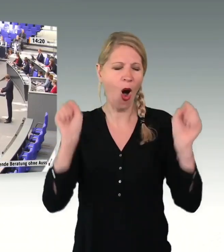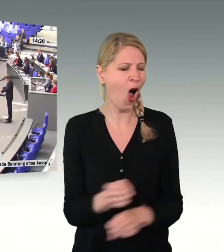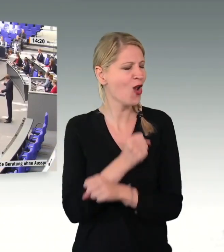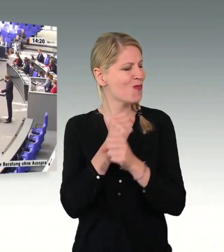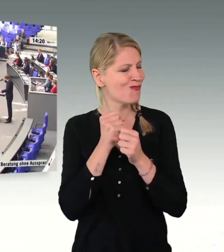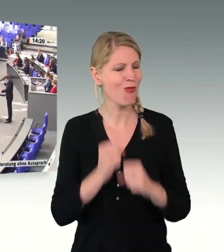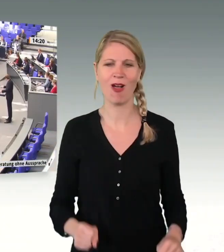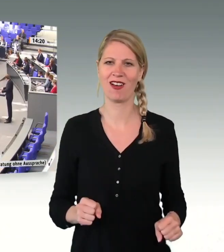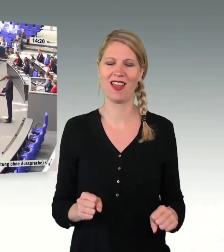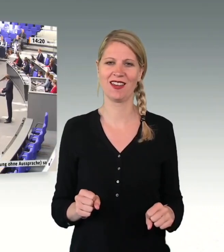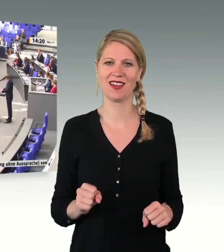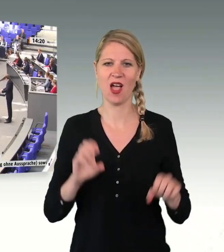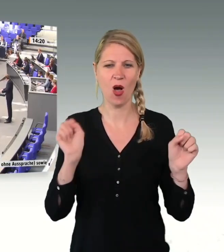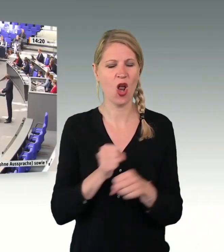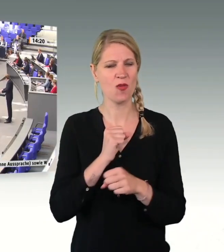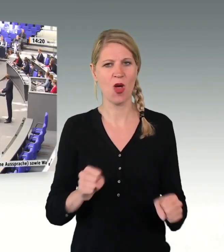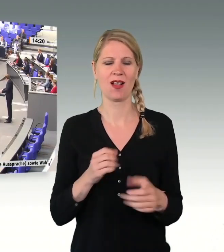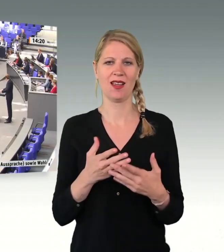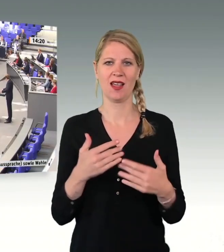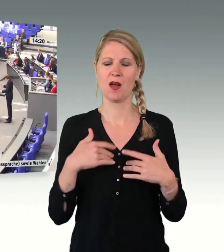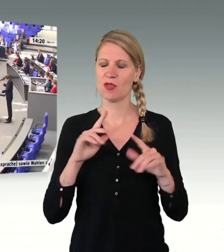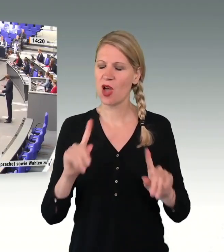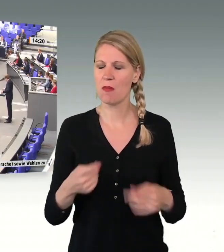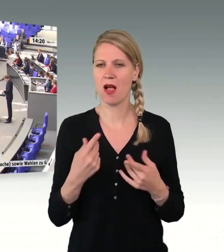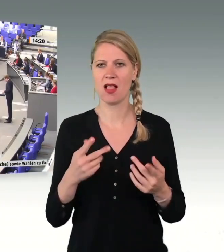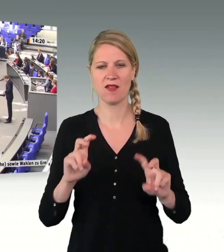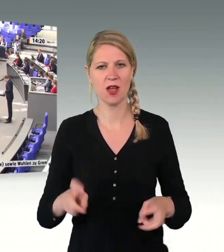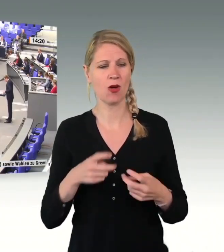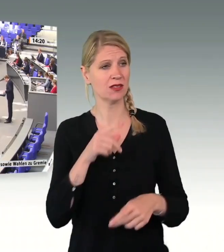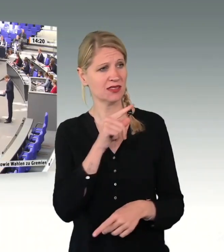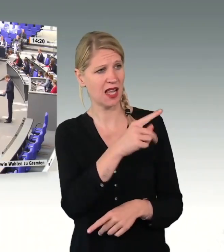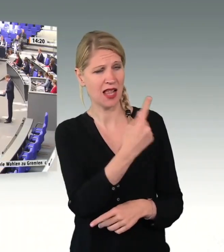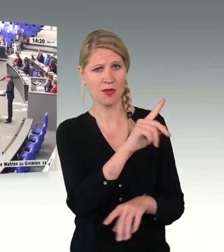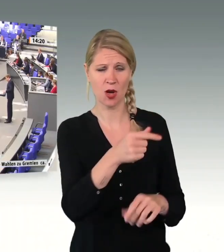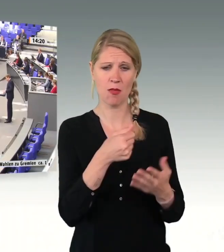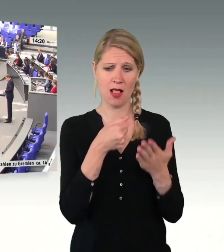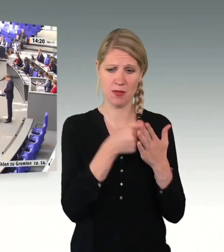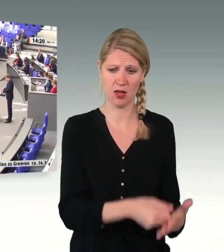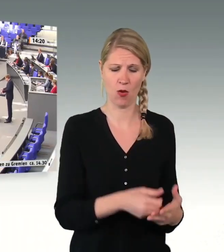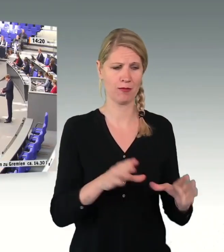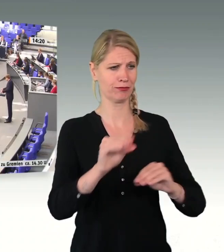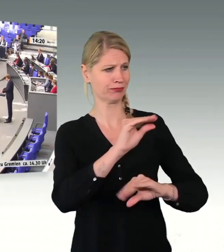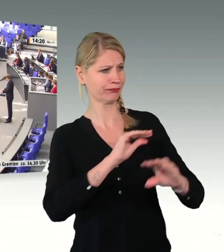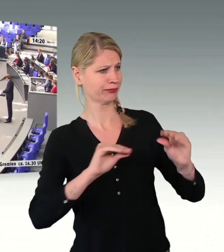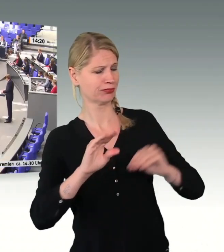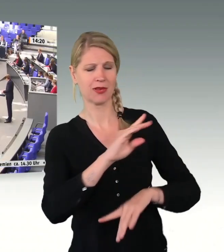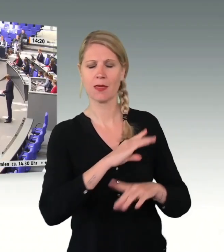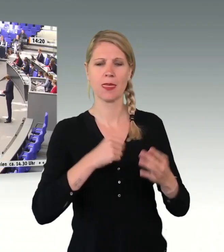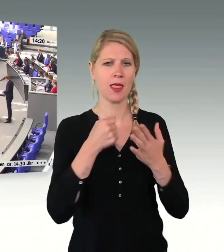Und es ist gut, Baumann, dass Sie es jetzt noch mal wiederholt haben, dass Sie es jetzt noch mal betont haben. Gut, dass Sie es getan haben. Dieser Antrag